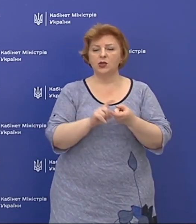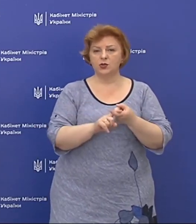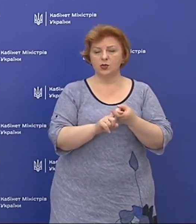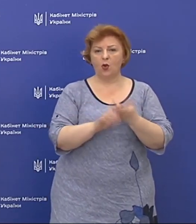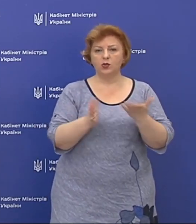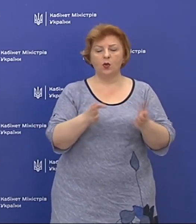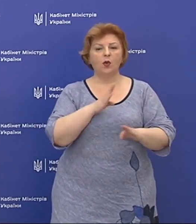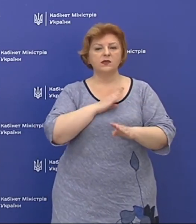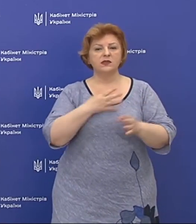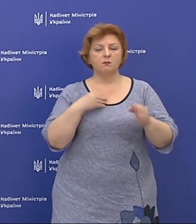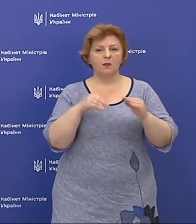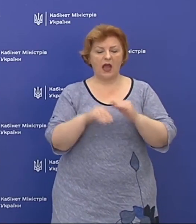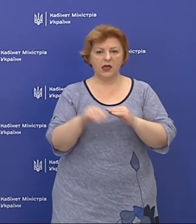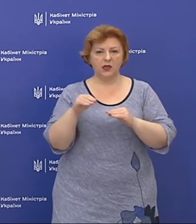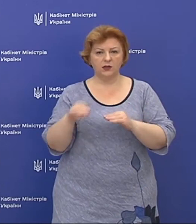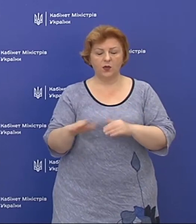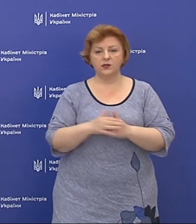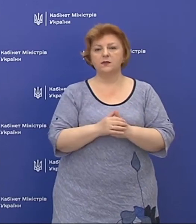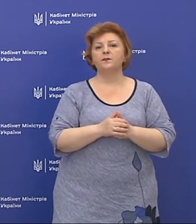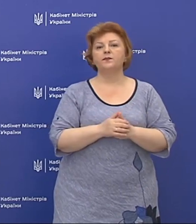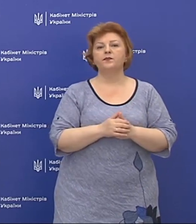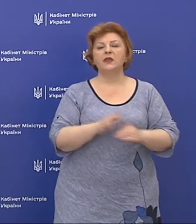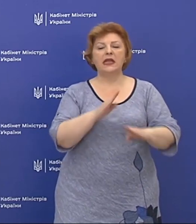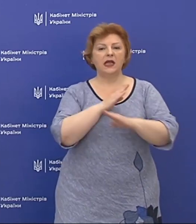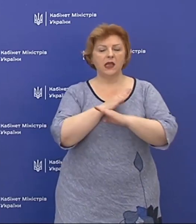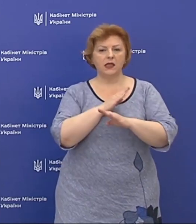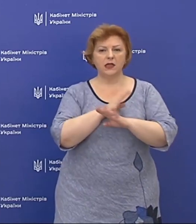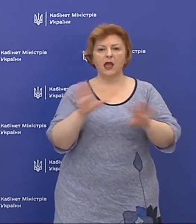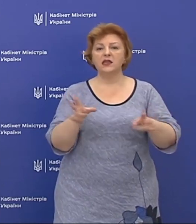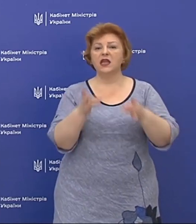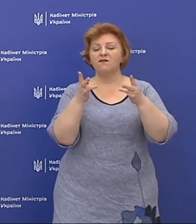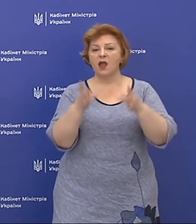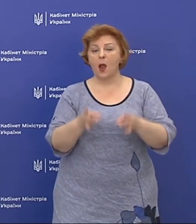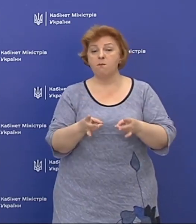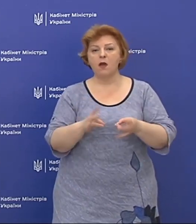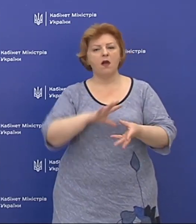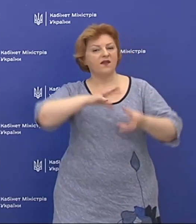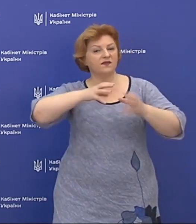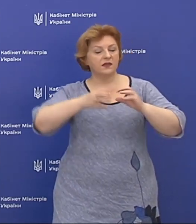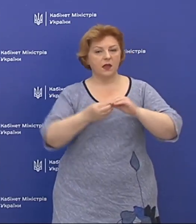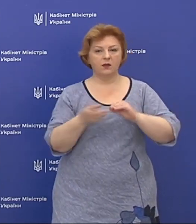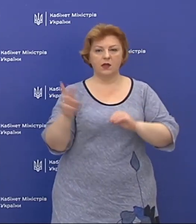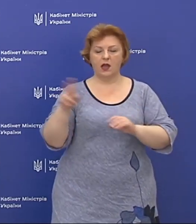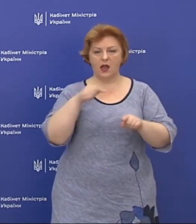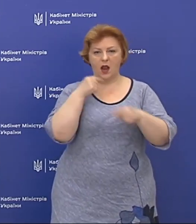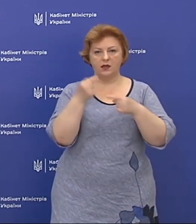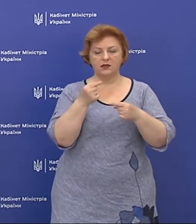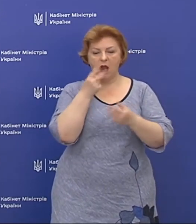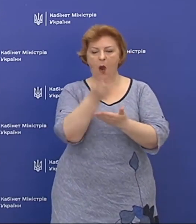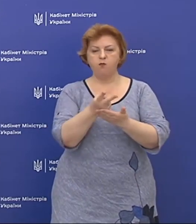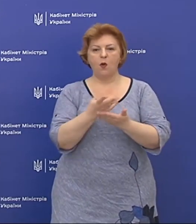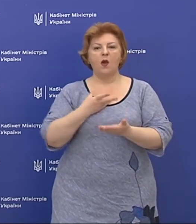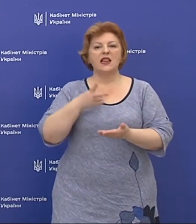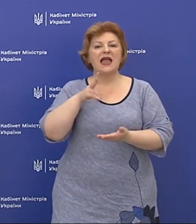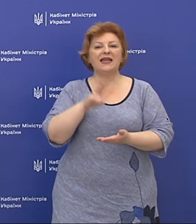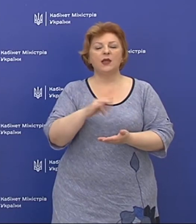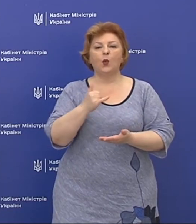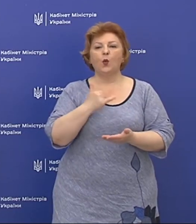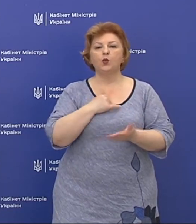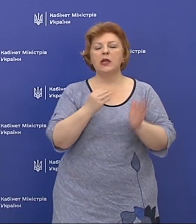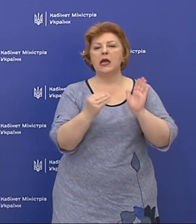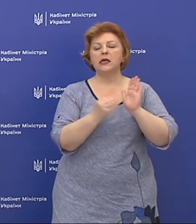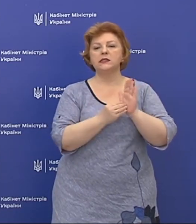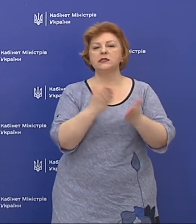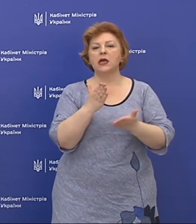смертності, щодо летальних випадків. Загалом, як я вже казав, показник летальністю в нас складає